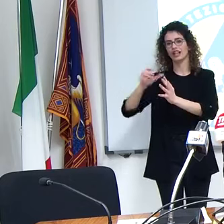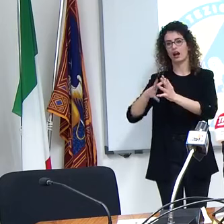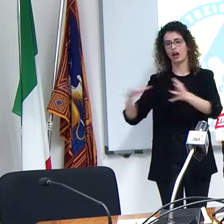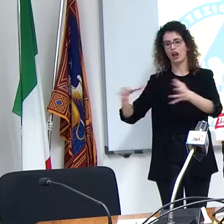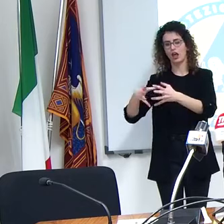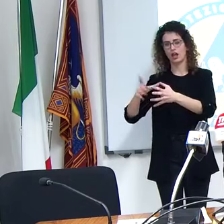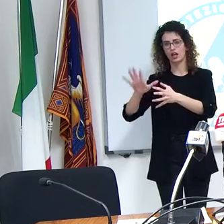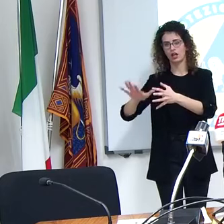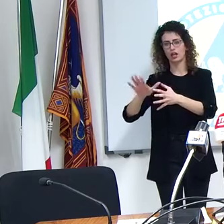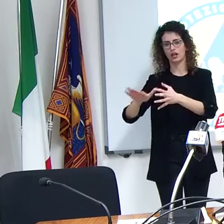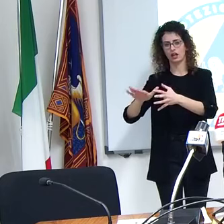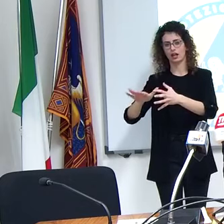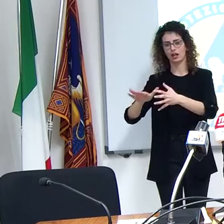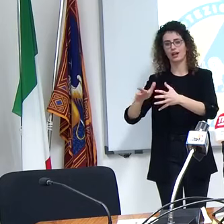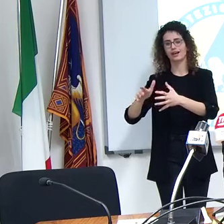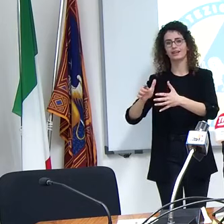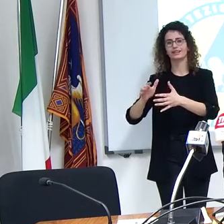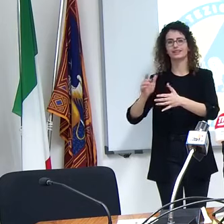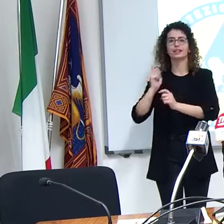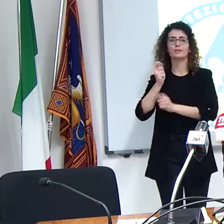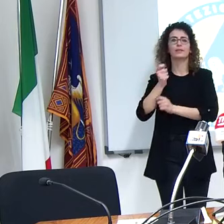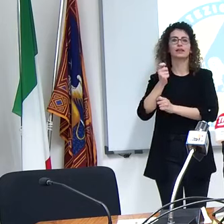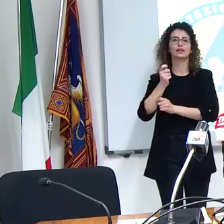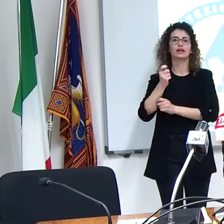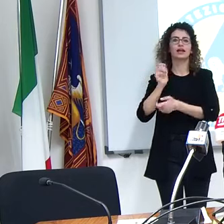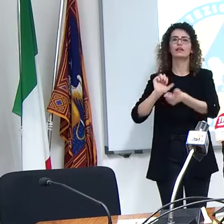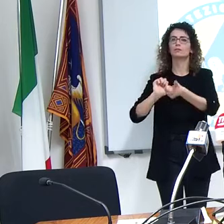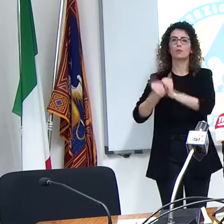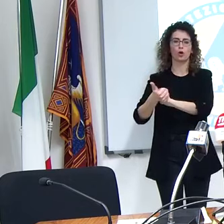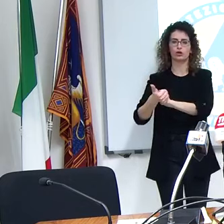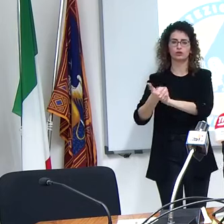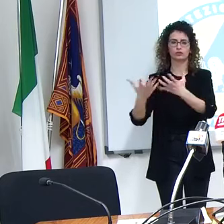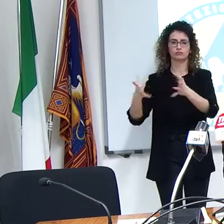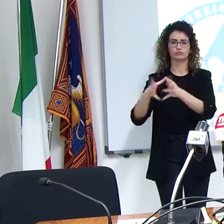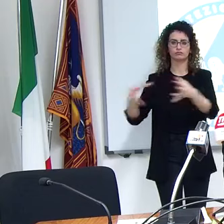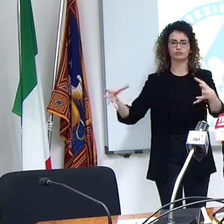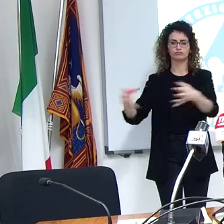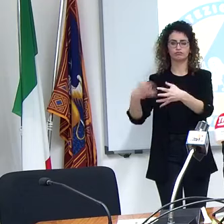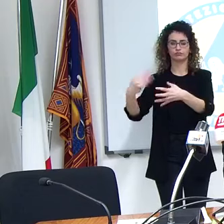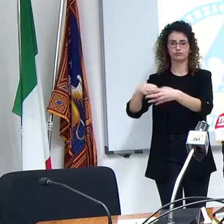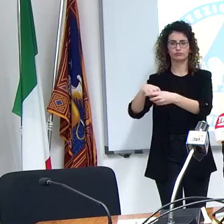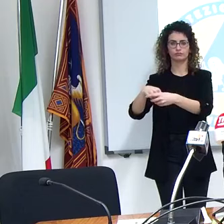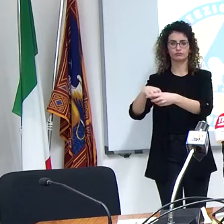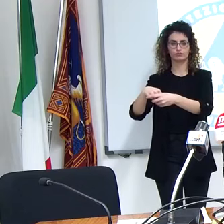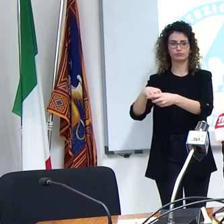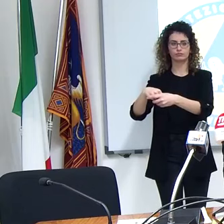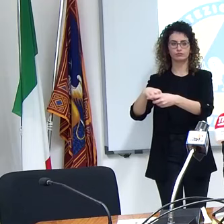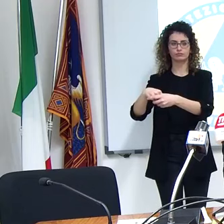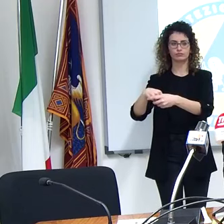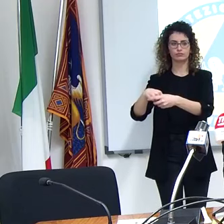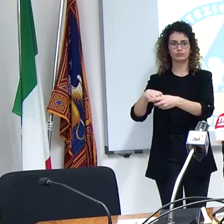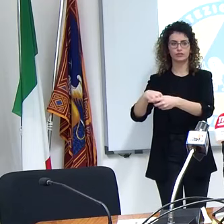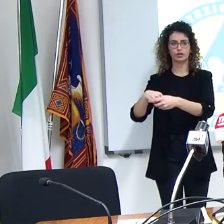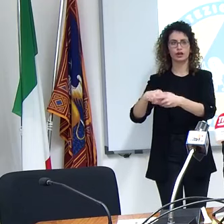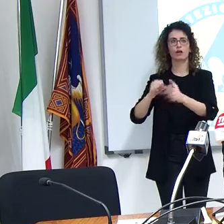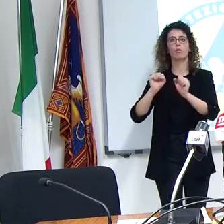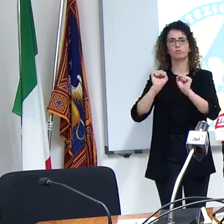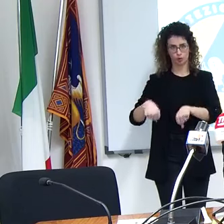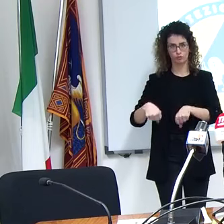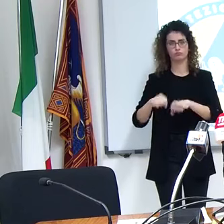prevalentemente come attività sportiva e quindi a maggior ragione è possibile svolgere questa attività qua